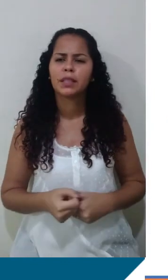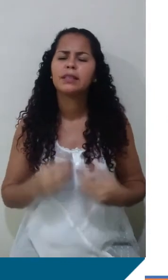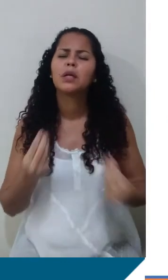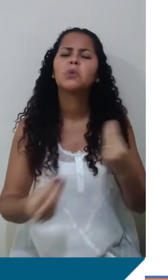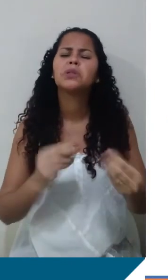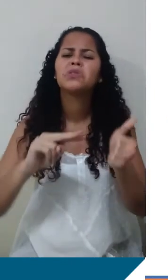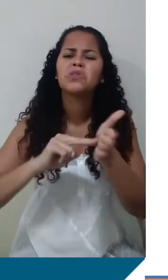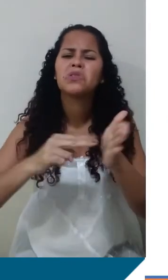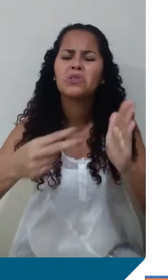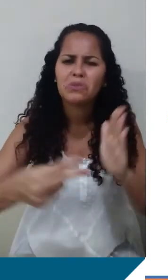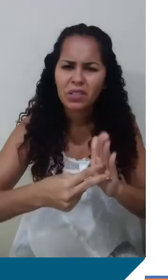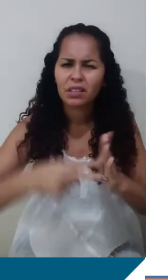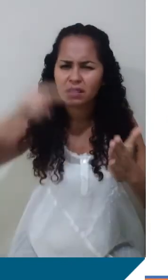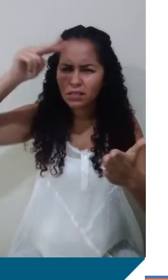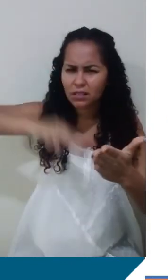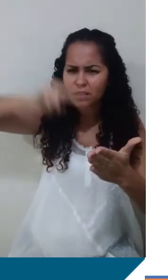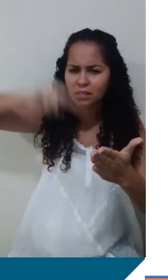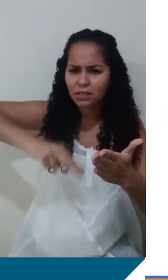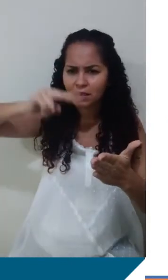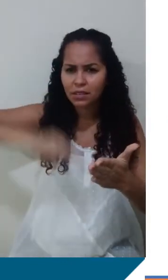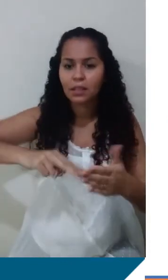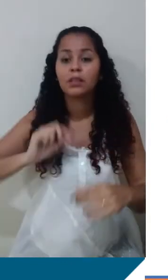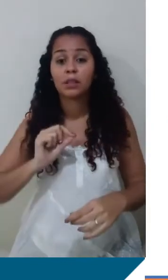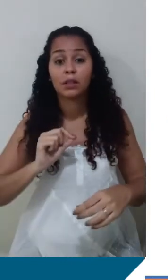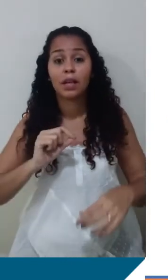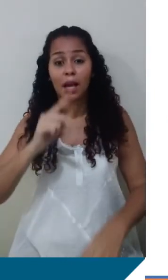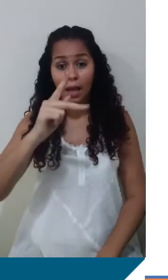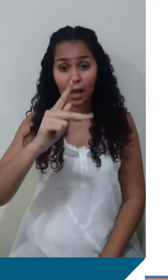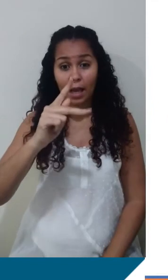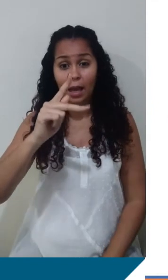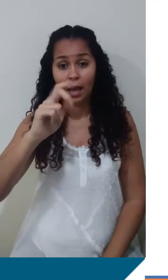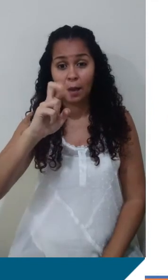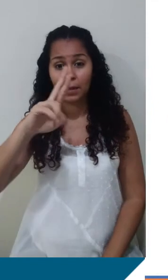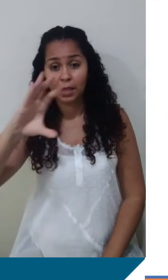planeta em torno do Sol. Então, ou o tempo para dar a volta em torno do Sol. Terra, um ano.